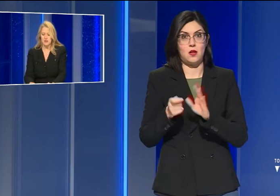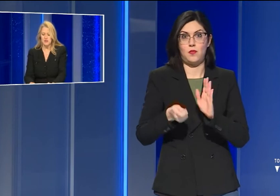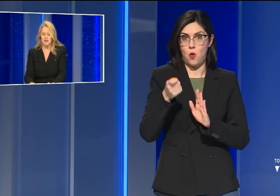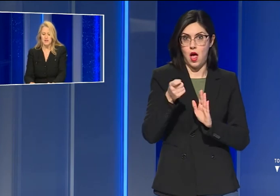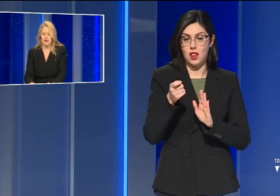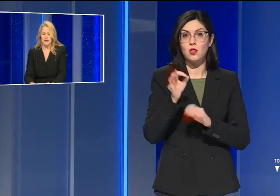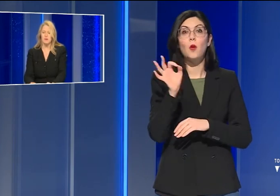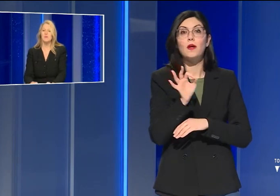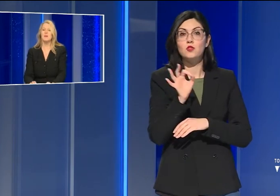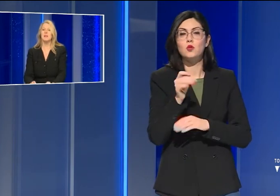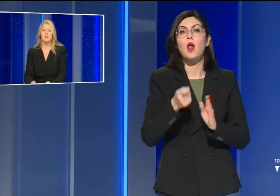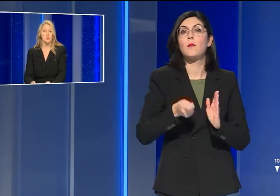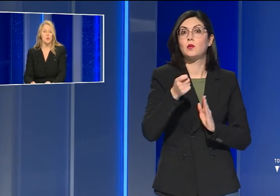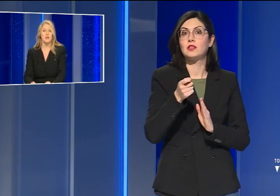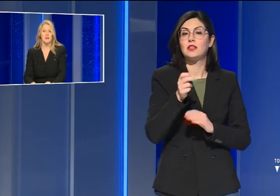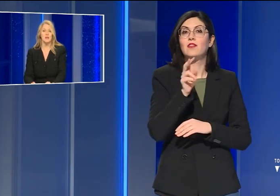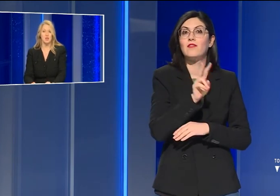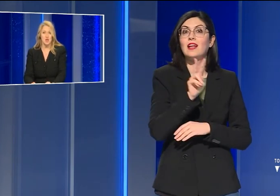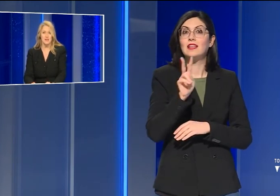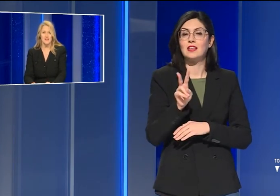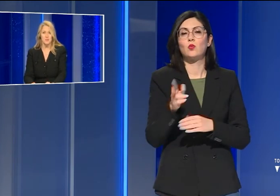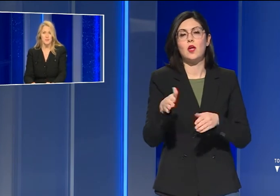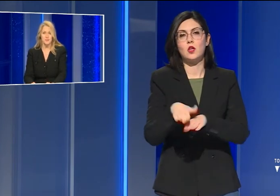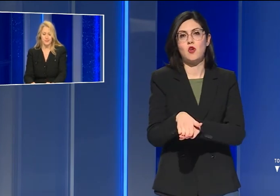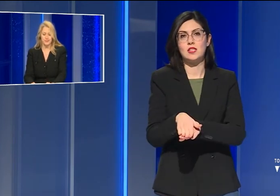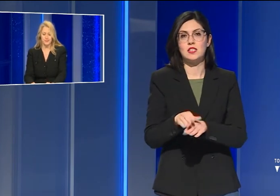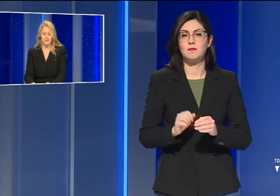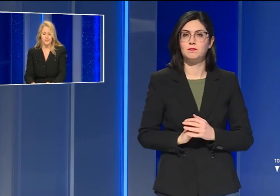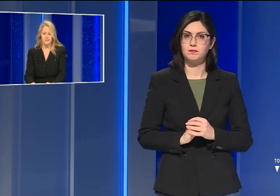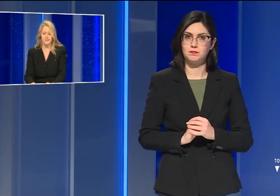positivi che sale 22 i decessi.